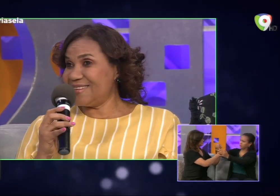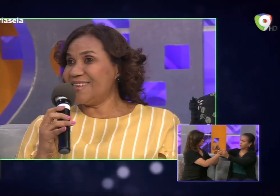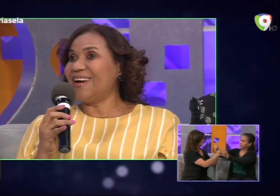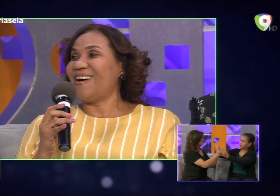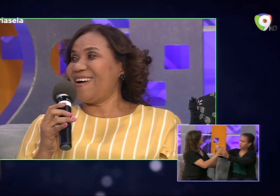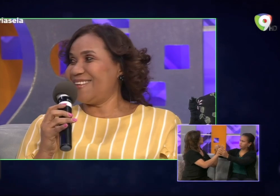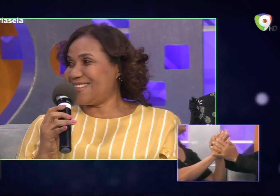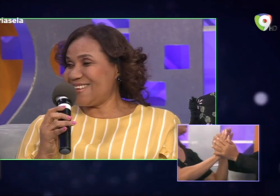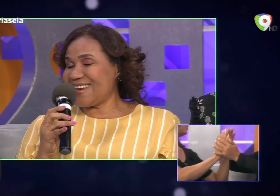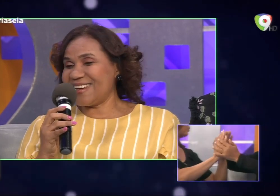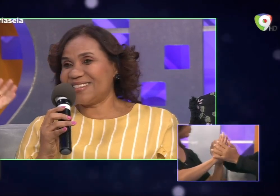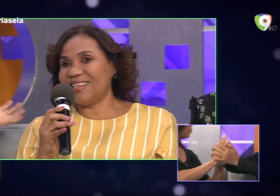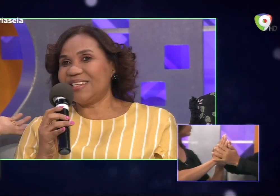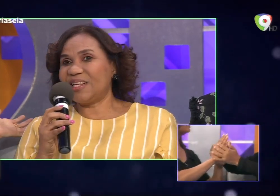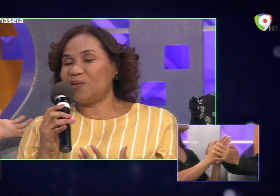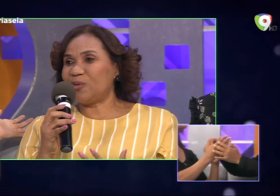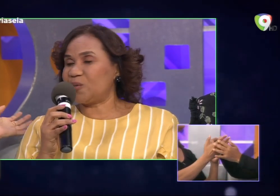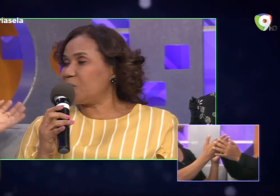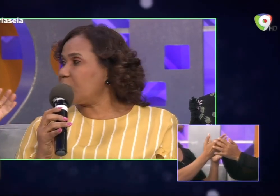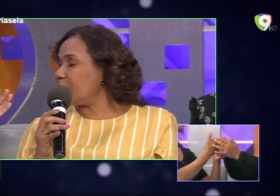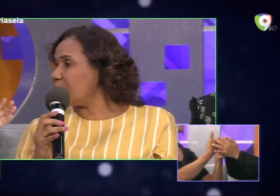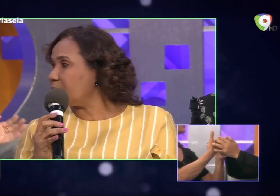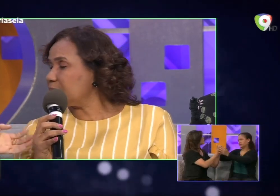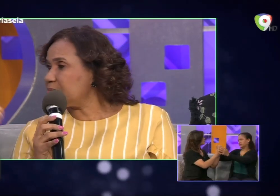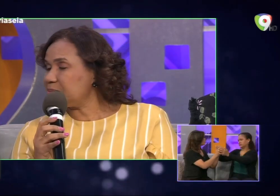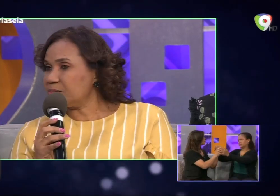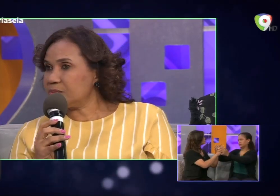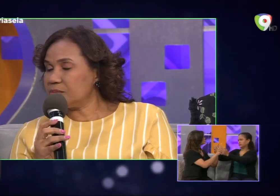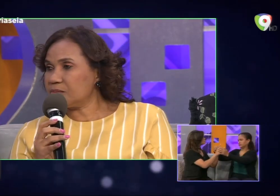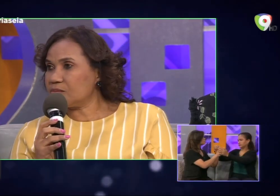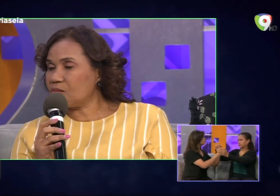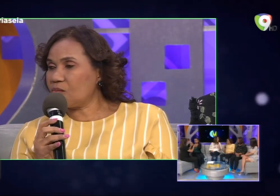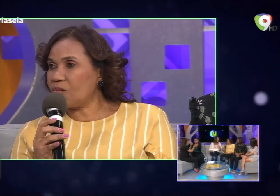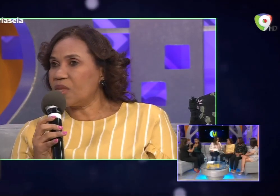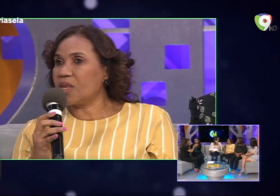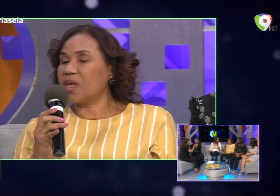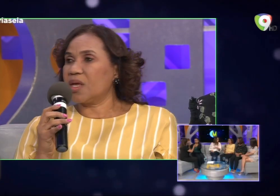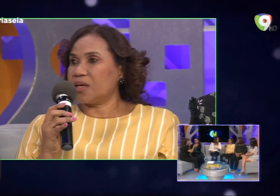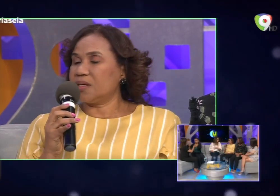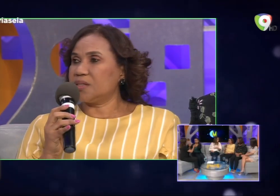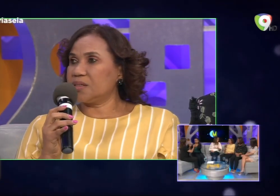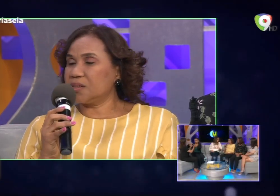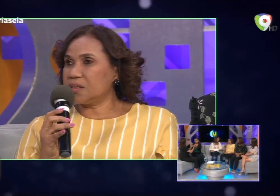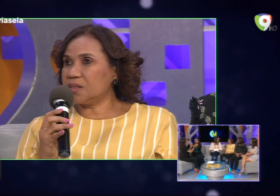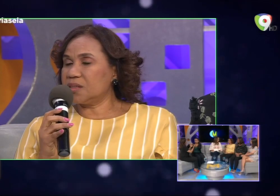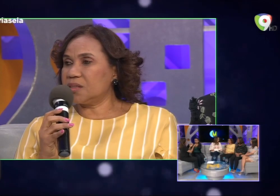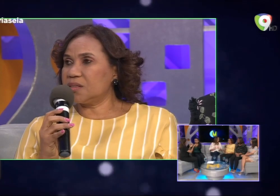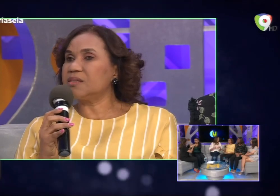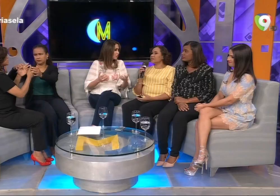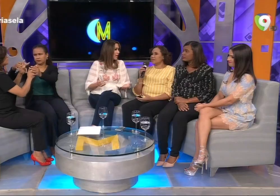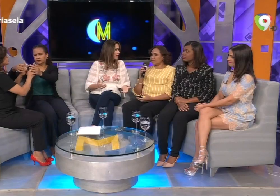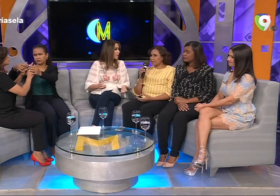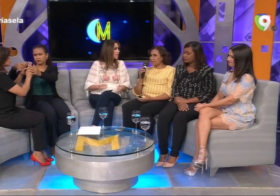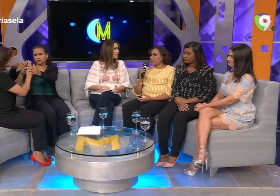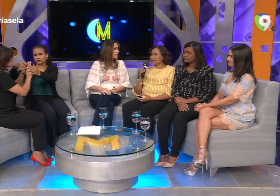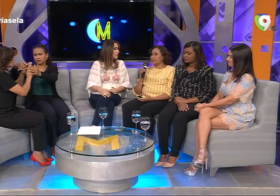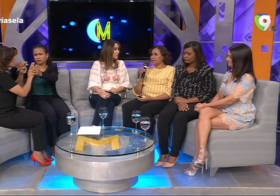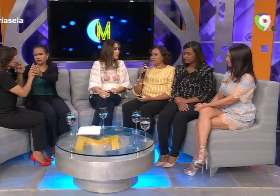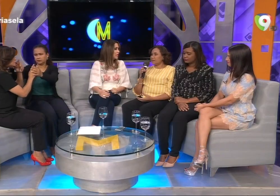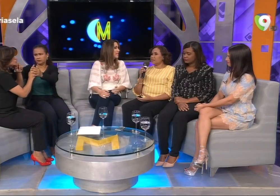maravilla así es cualquier persona que quiera llamar para comunicarse con ustedes porque en este momento puede haber alguien que conozca alguien con esa situación y